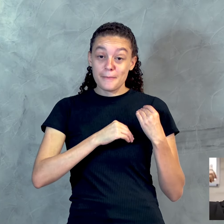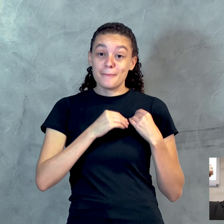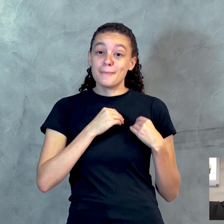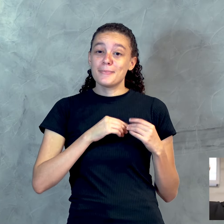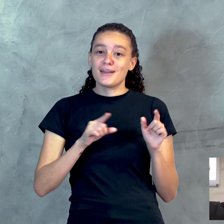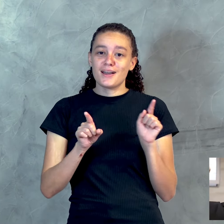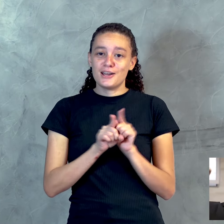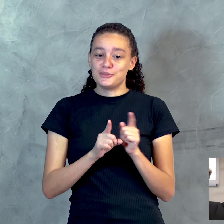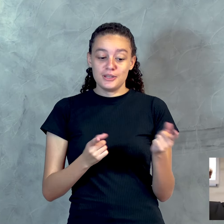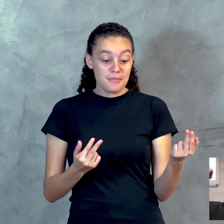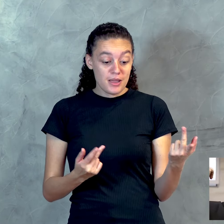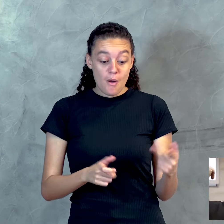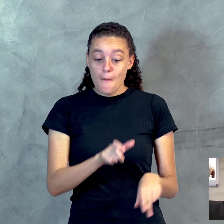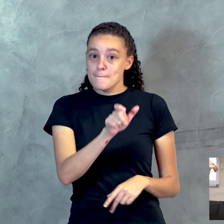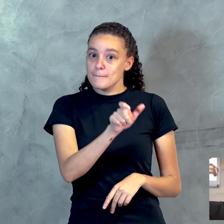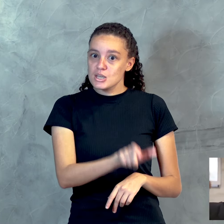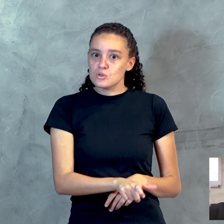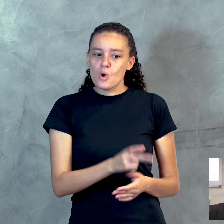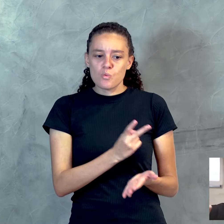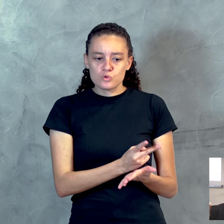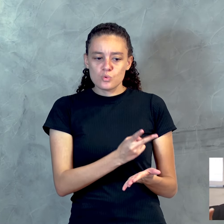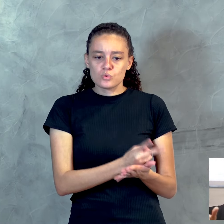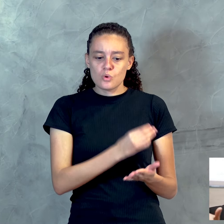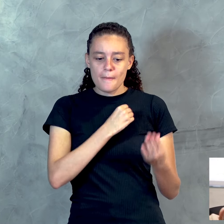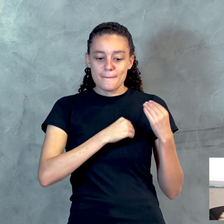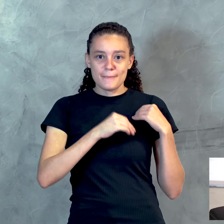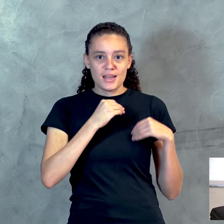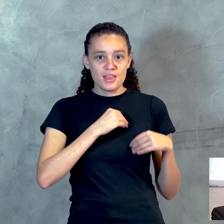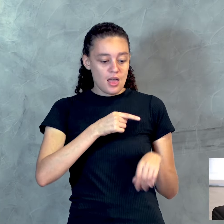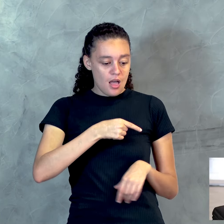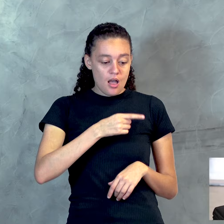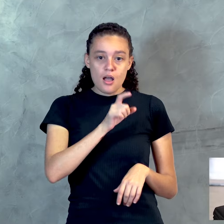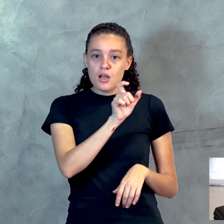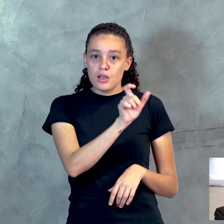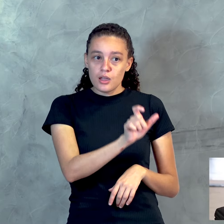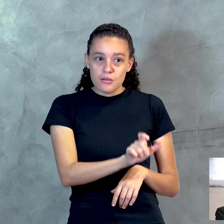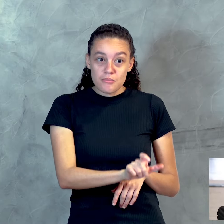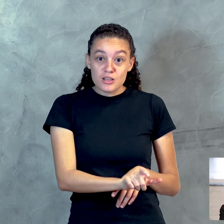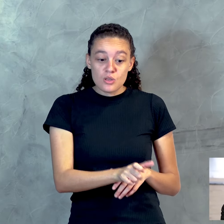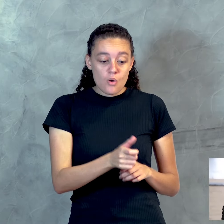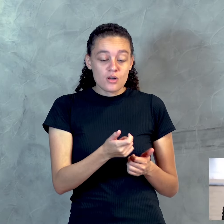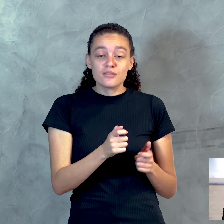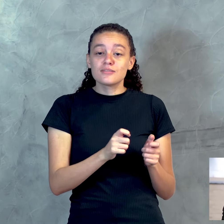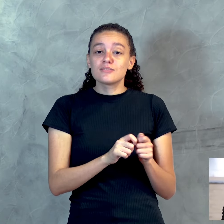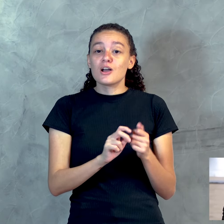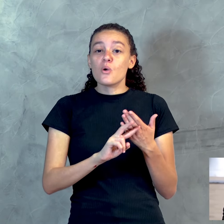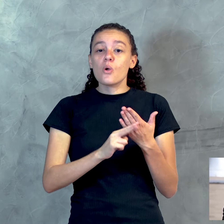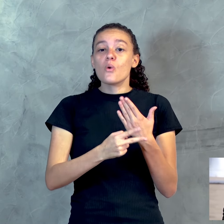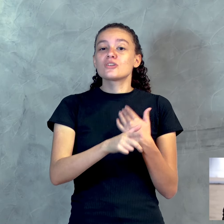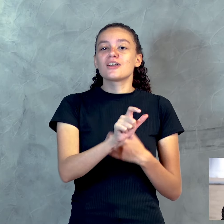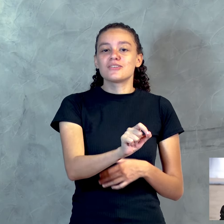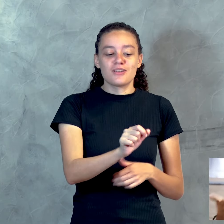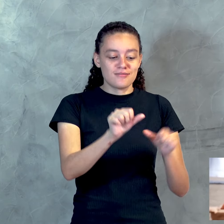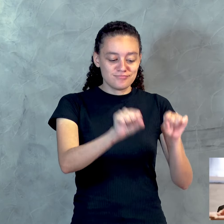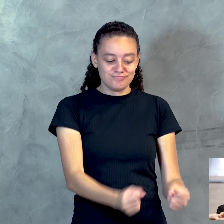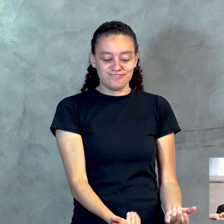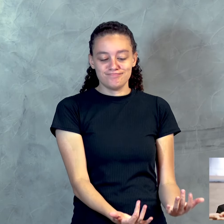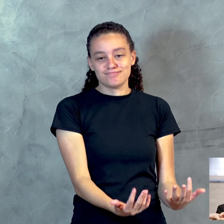teria conduzido aquele ser, aquele filho de Deus para o inferno.